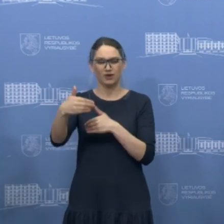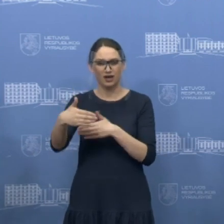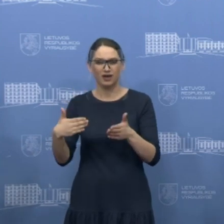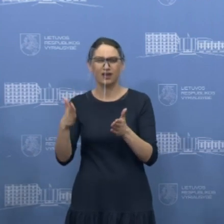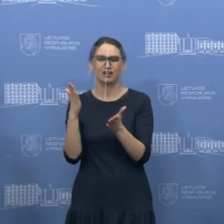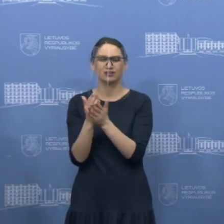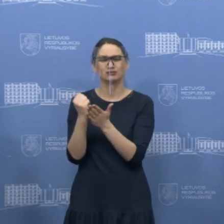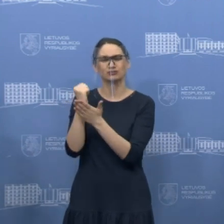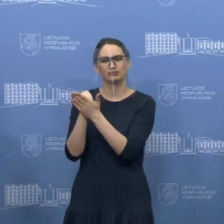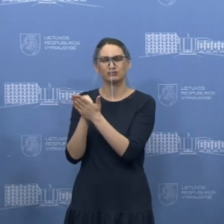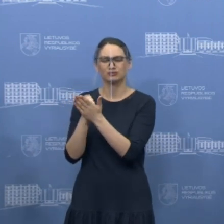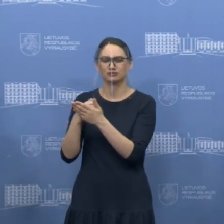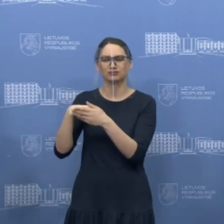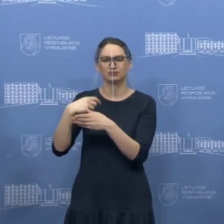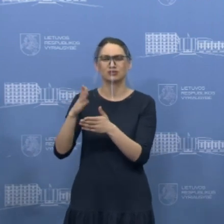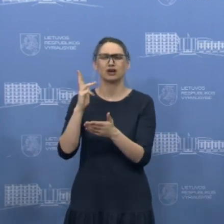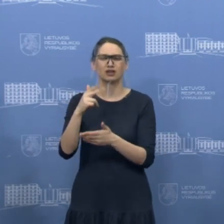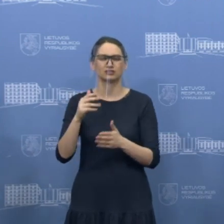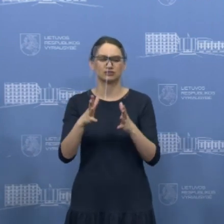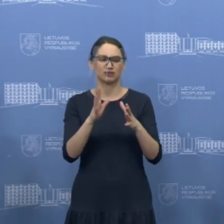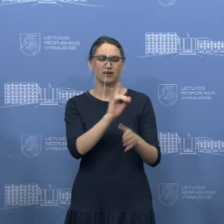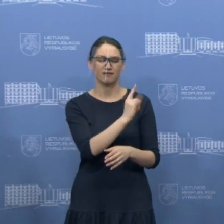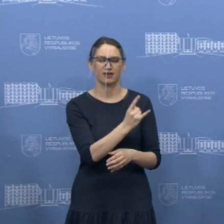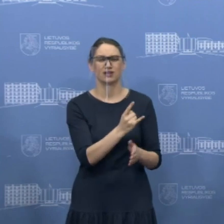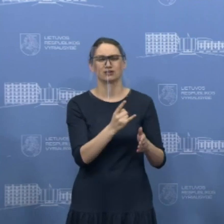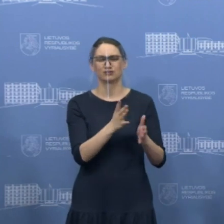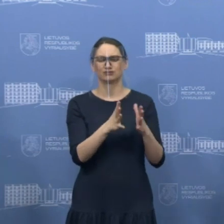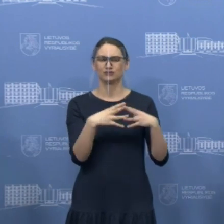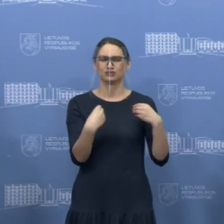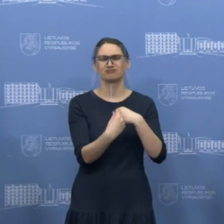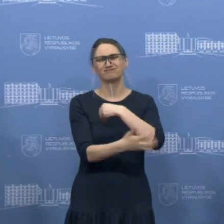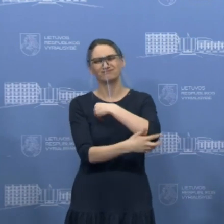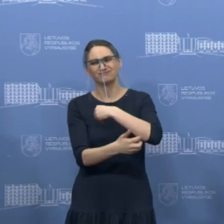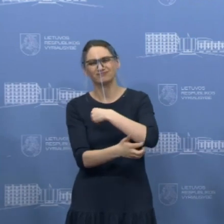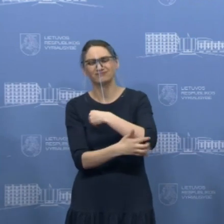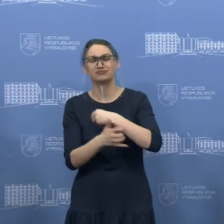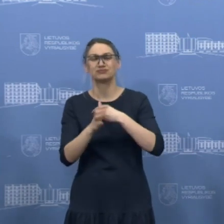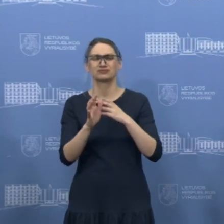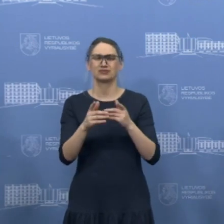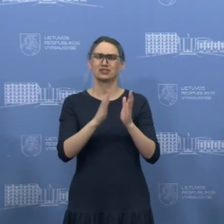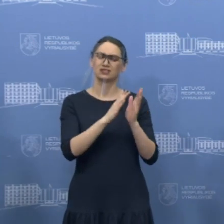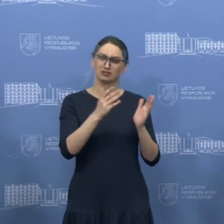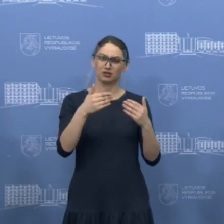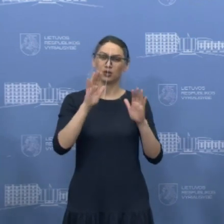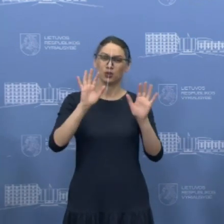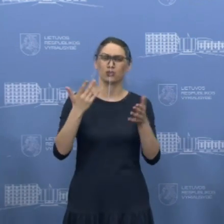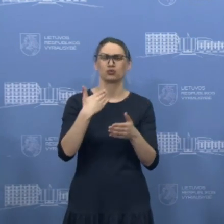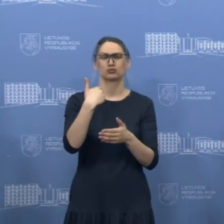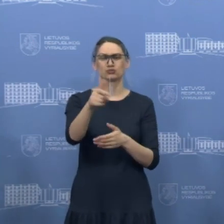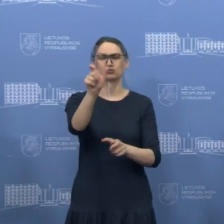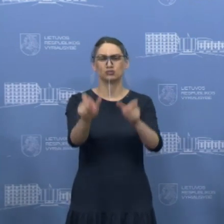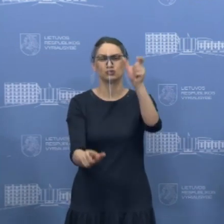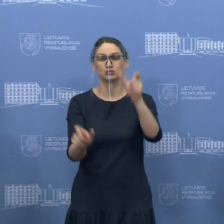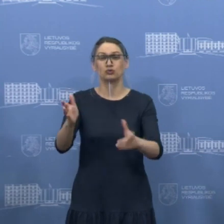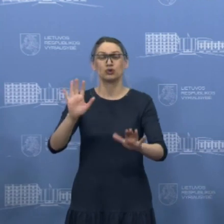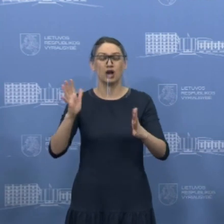mūsų socialiai remtinėms vaikams. Noriu, kad gyventojai kreiptusiai savaldybė, jeigu jiems iškyla kažkokių